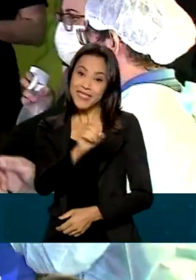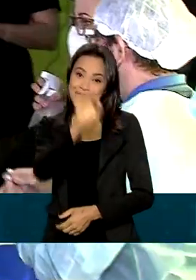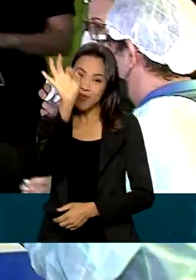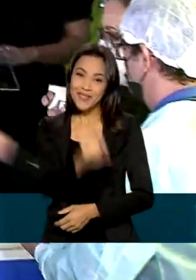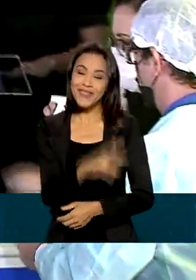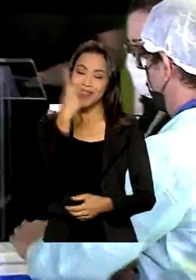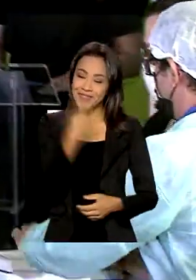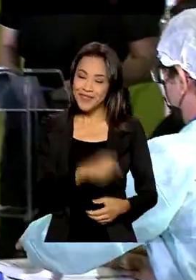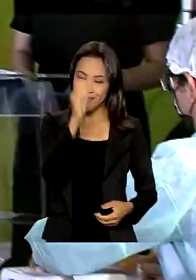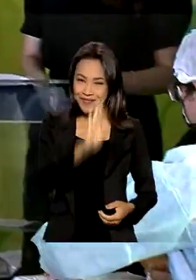produzida no Brasil.